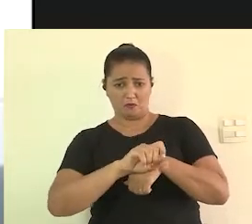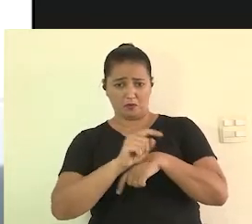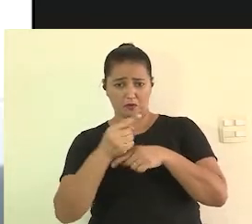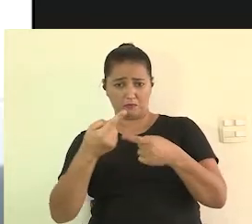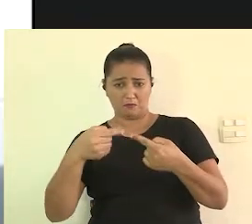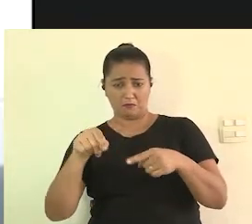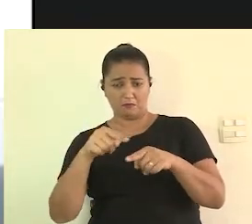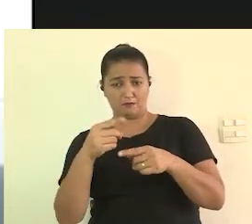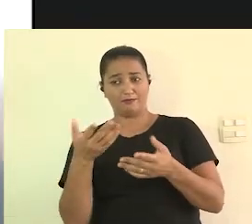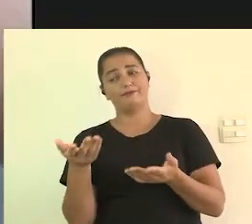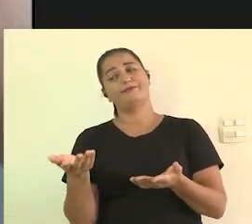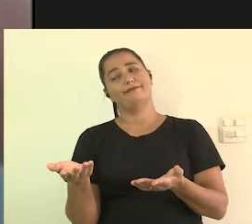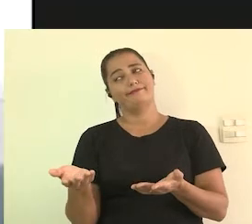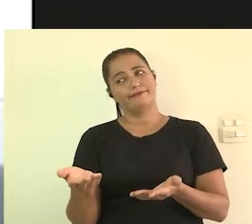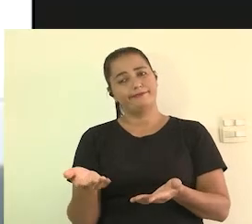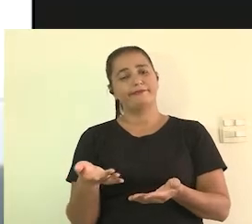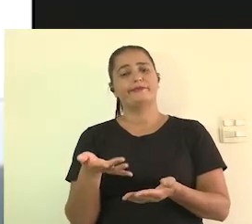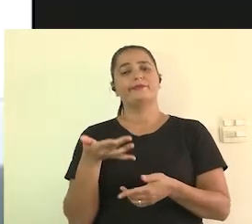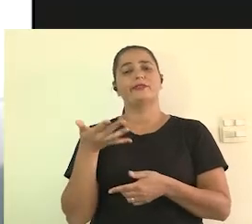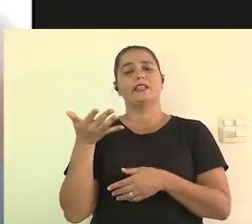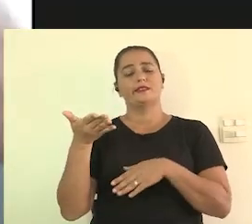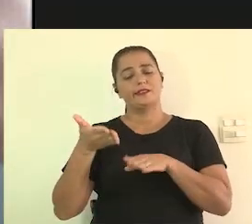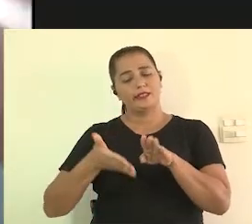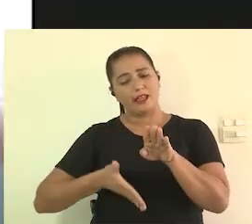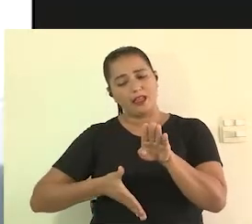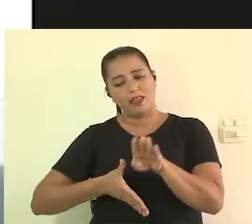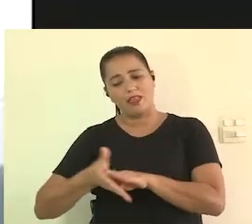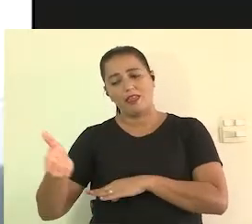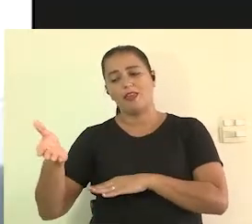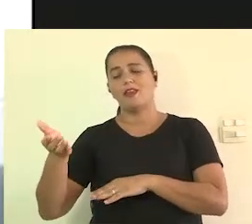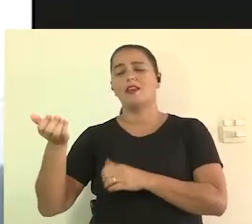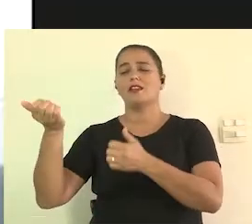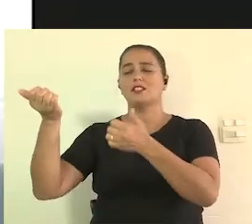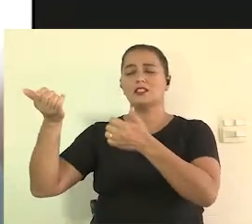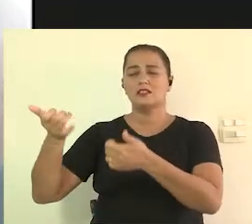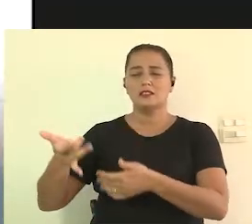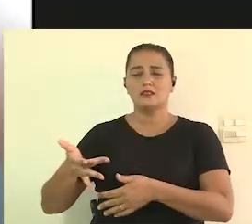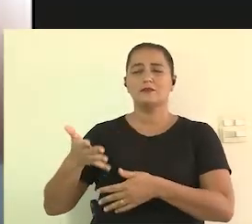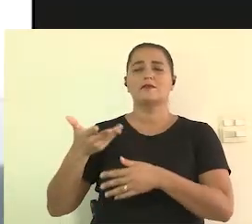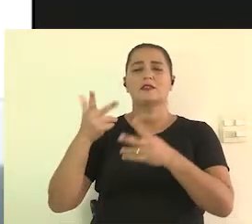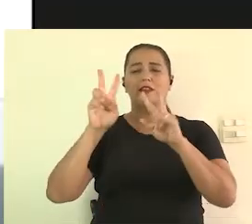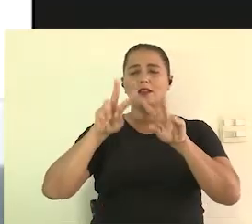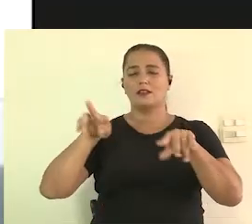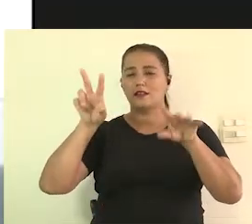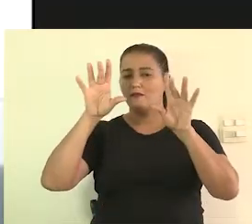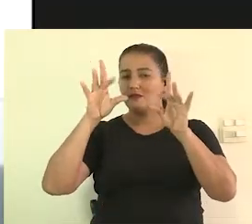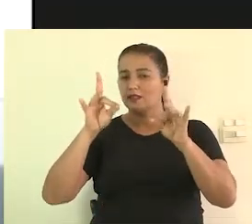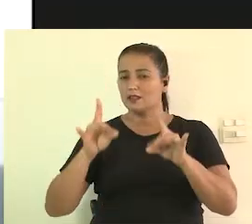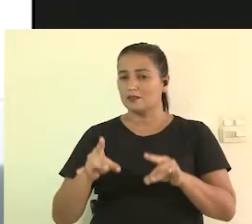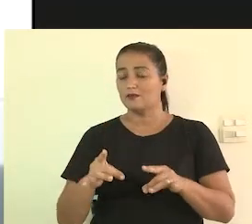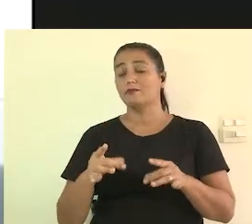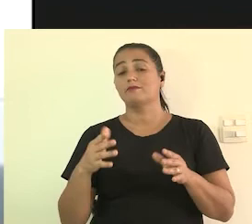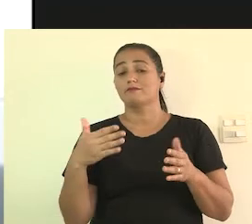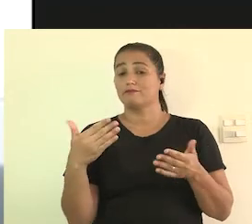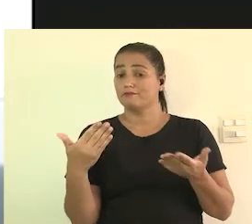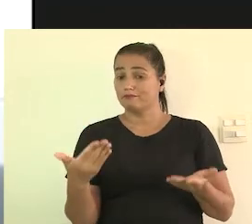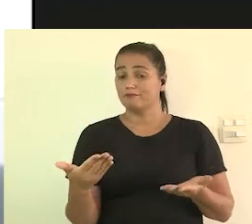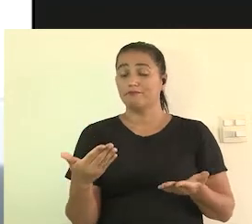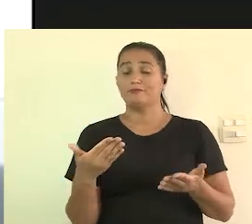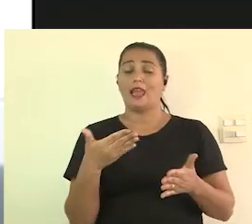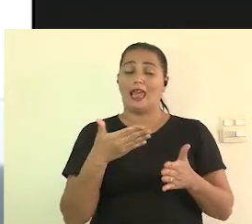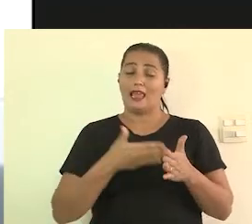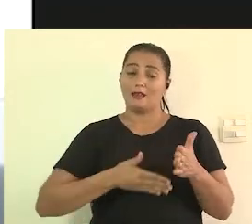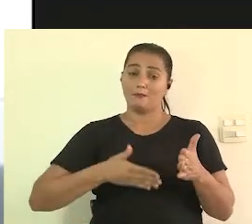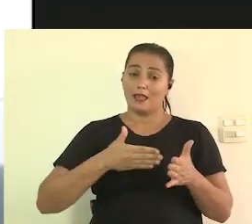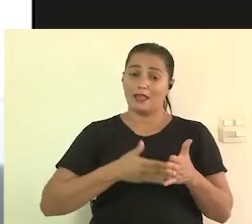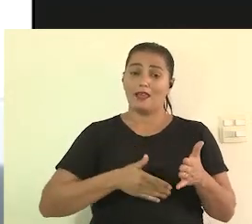música e aí a gente faz esse trabalho de fundir a audiodescrição de explicar enfim então tem esse